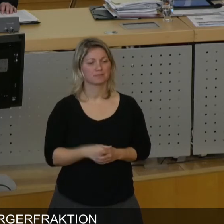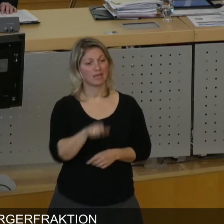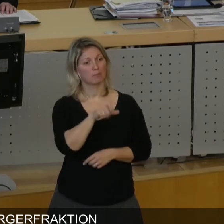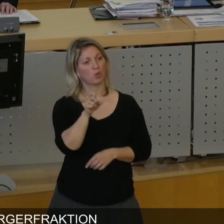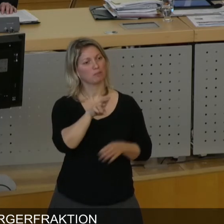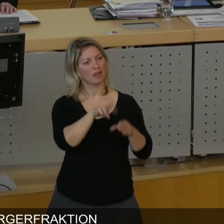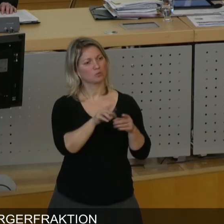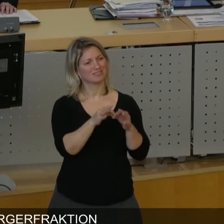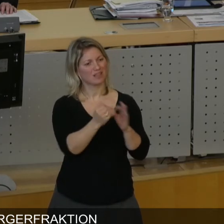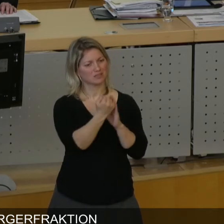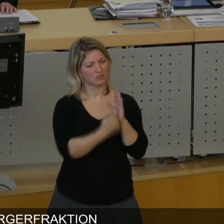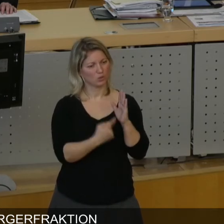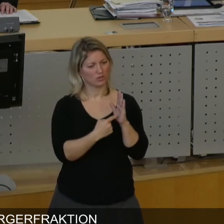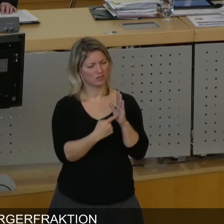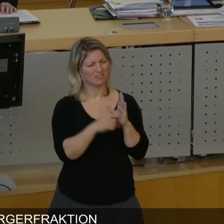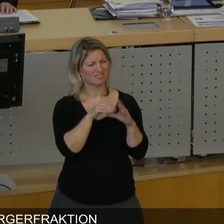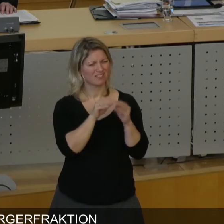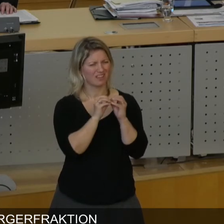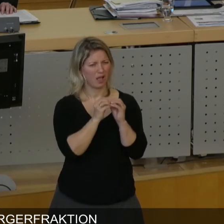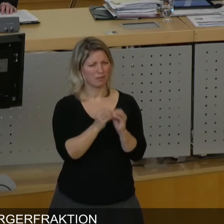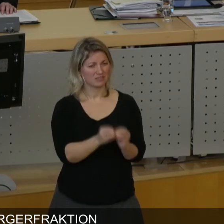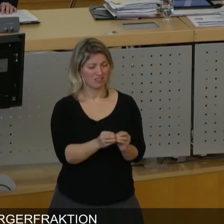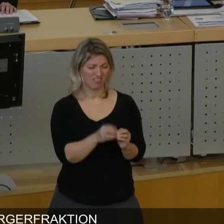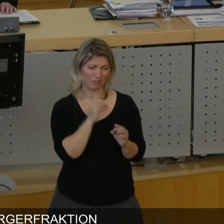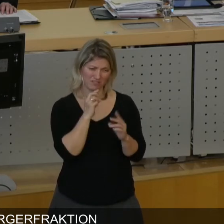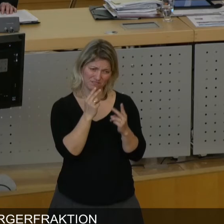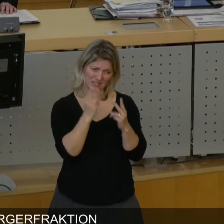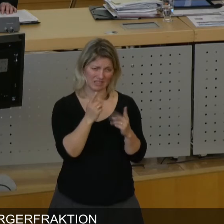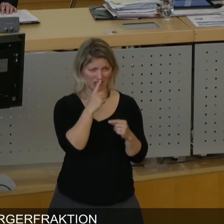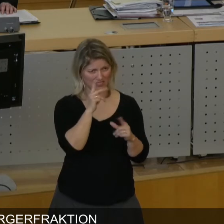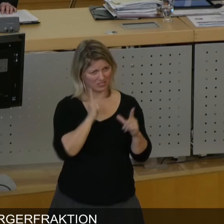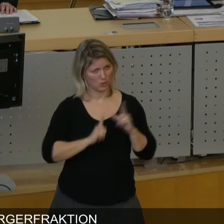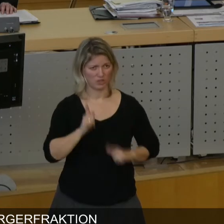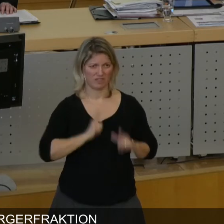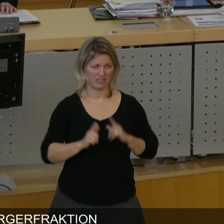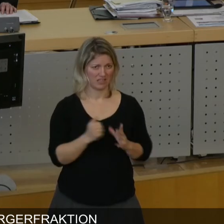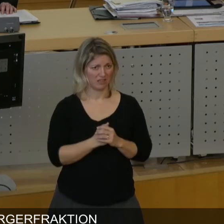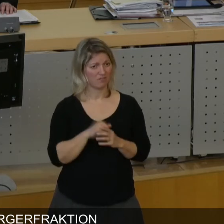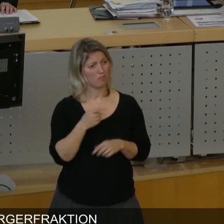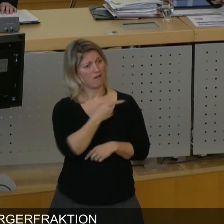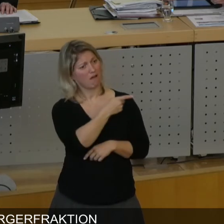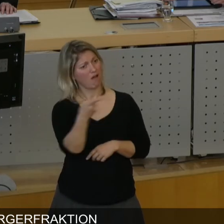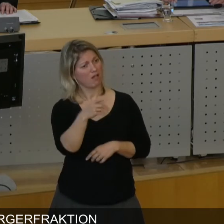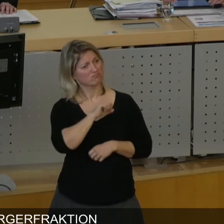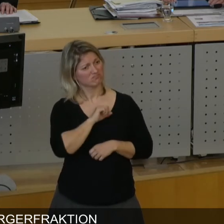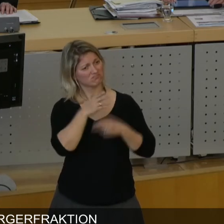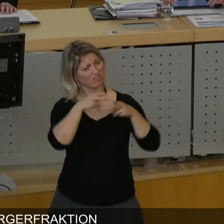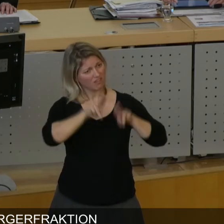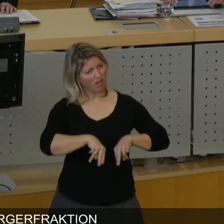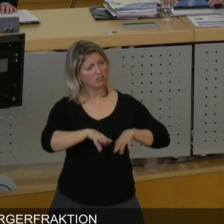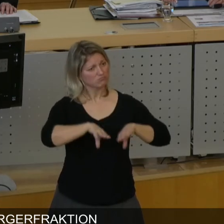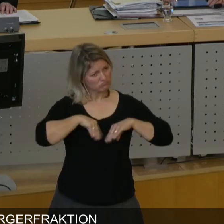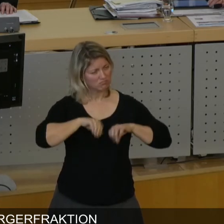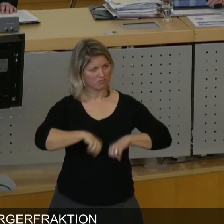Bürgerbeteiligungssatzung ist zwar kompliziert, aber die ist wichtig, notwendig, damit alle Bürger ihre Rechte wahrnehmen können. Aber was mir daran